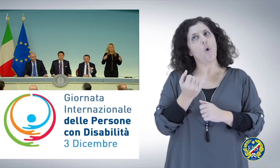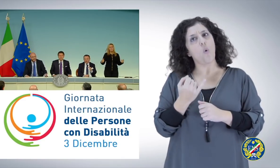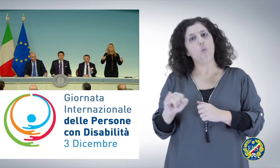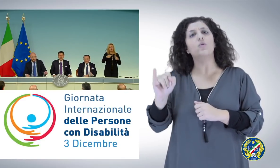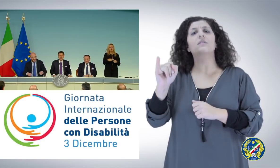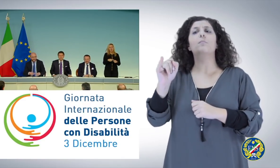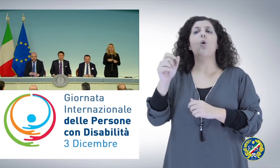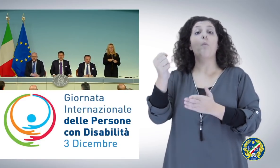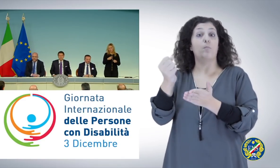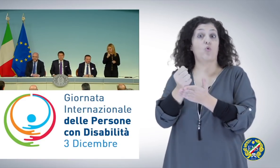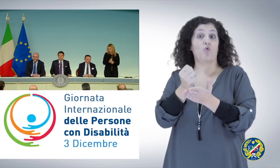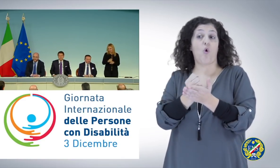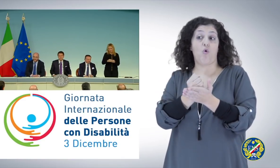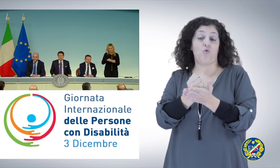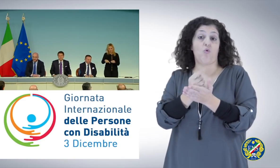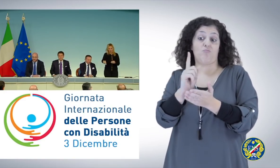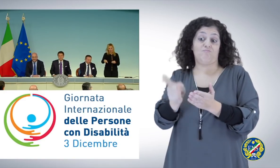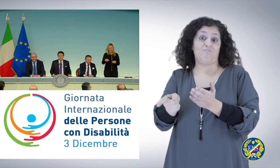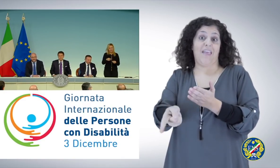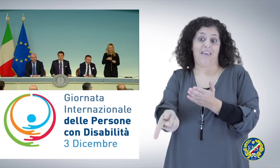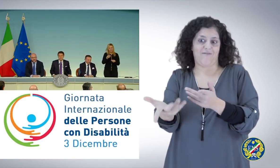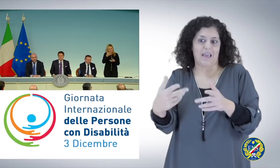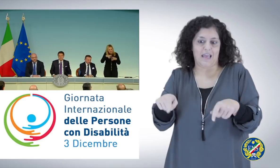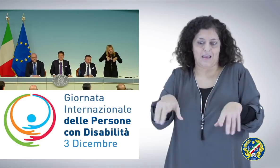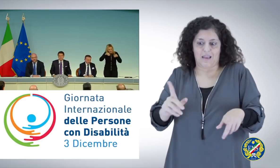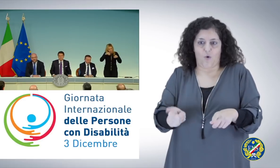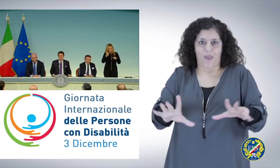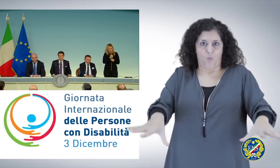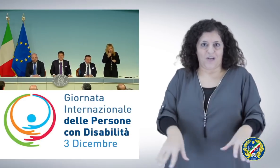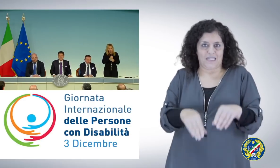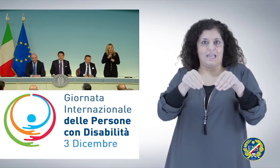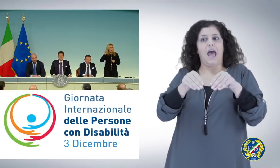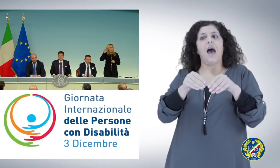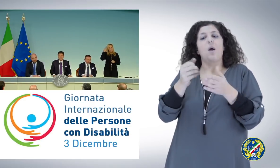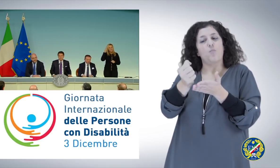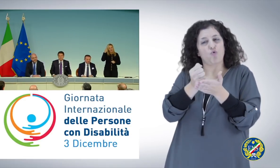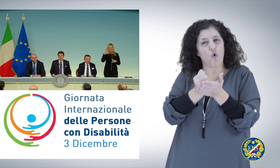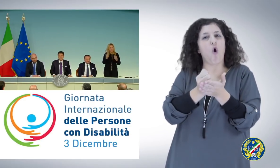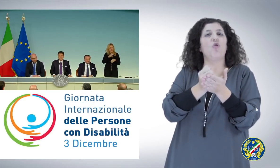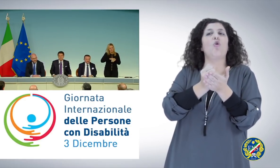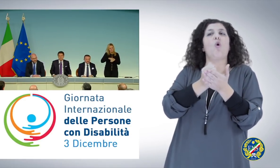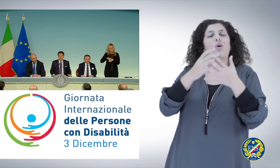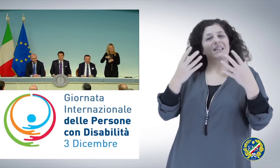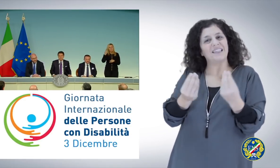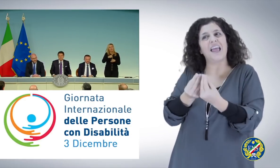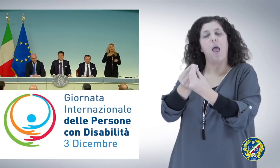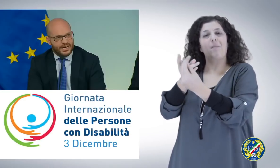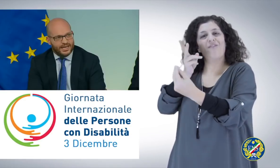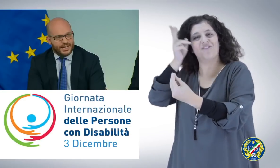che faremo, che stiamo cercando già di iniziare con la Guardia di Finanza e l'Inps per il contrasto ai